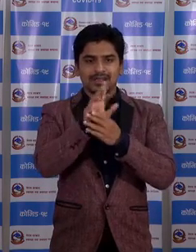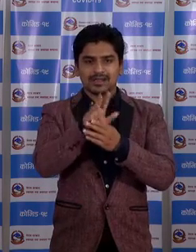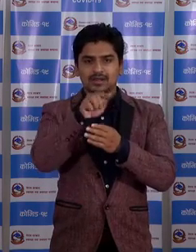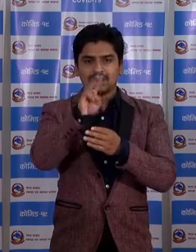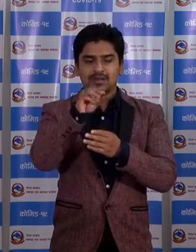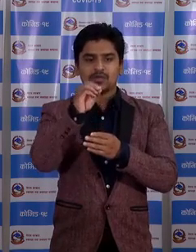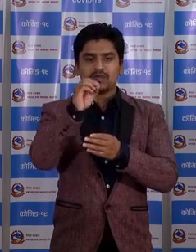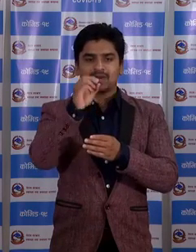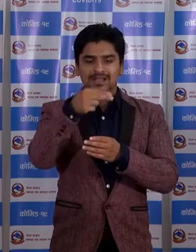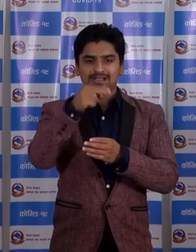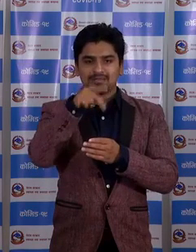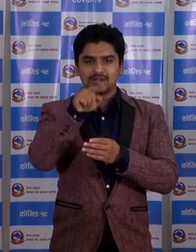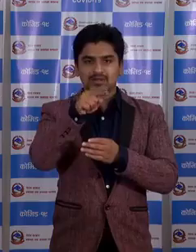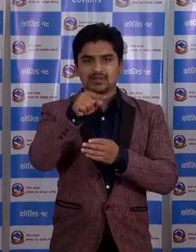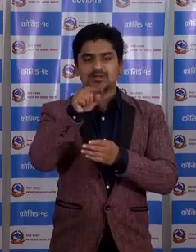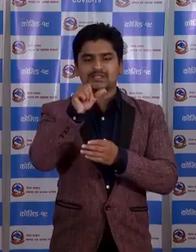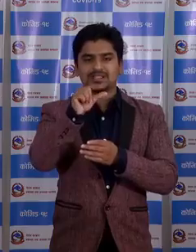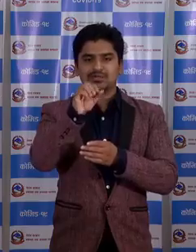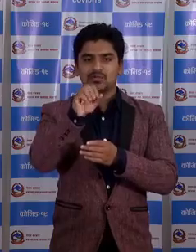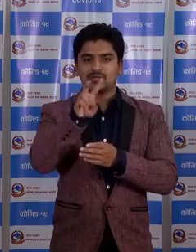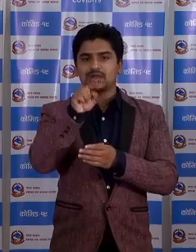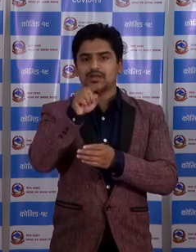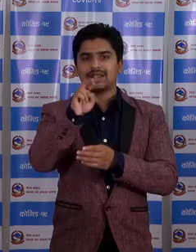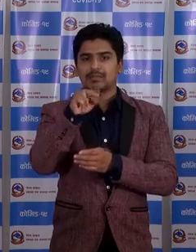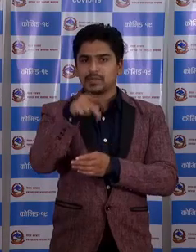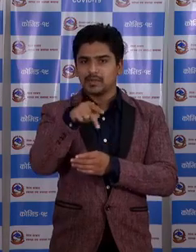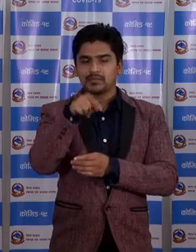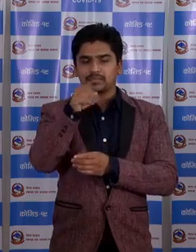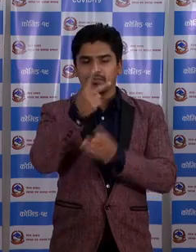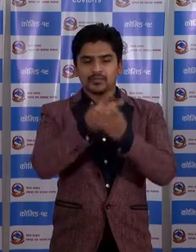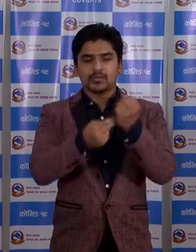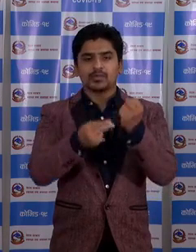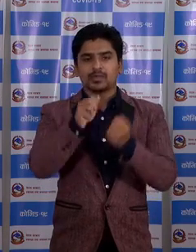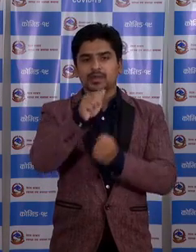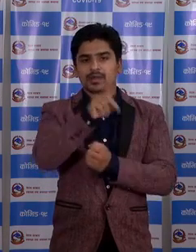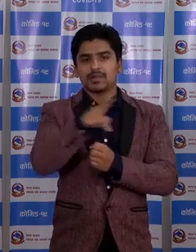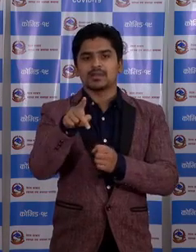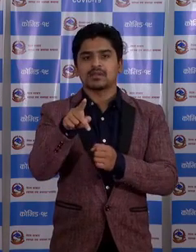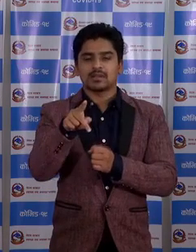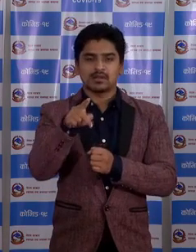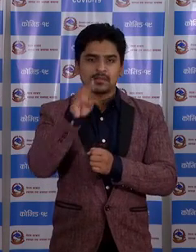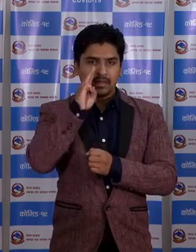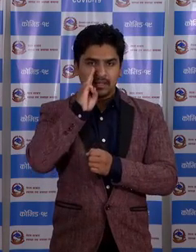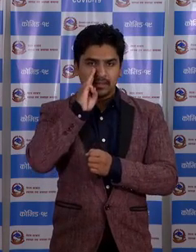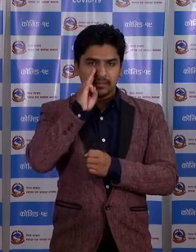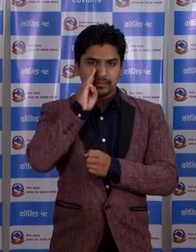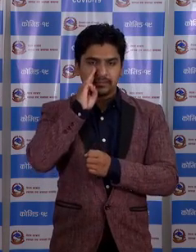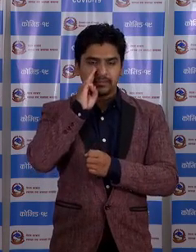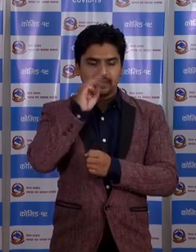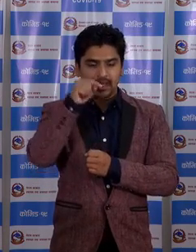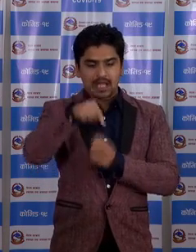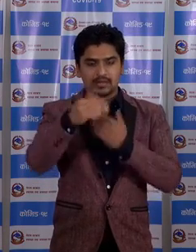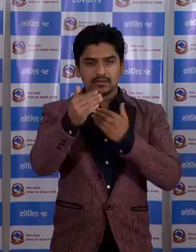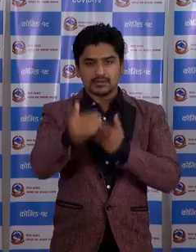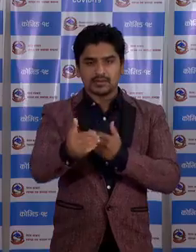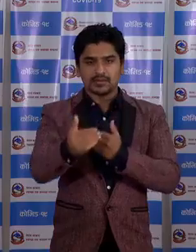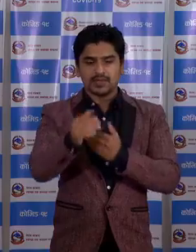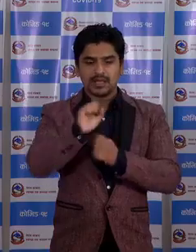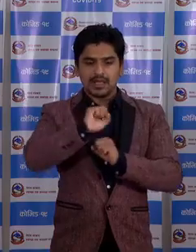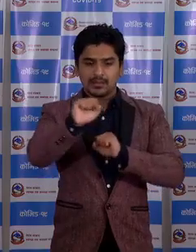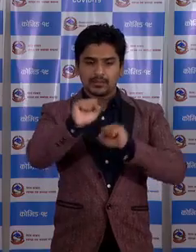.mohp.gov.np यो दुई ओटा एप्लिकेशन अरूमा आज सम्मा